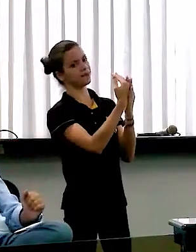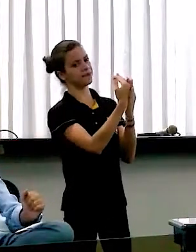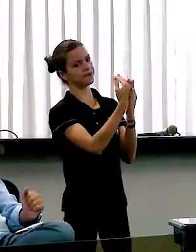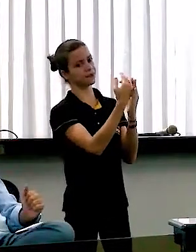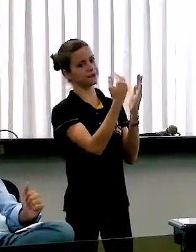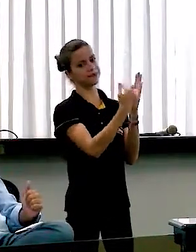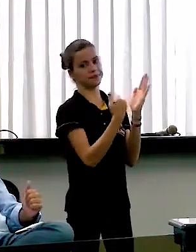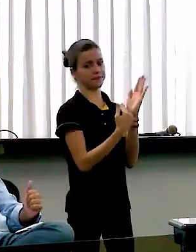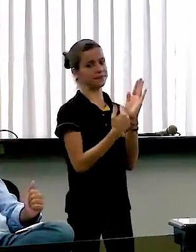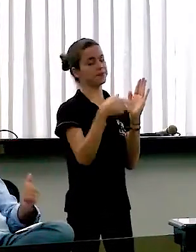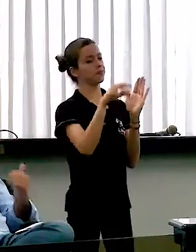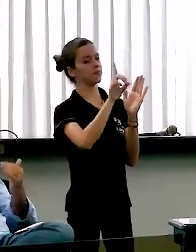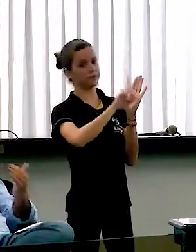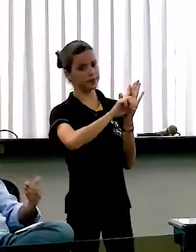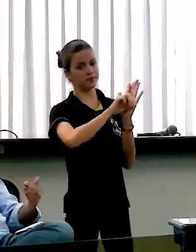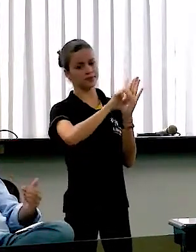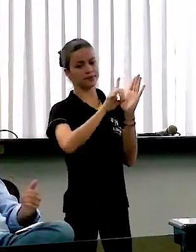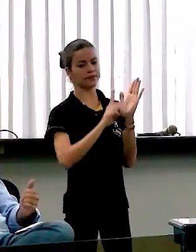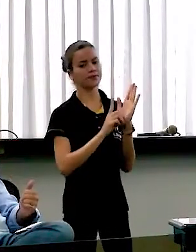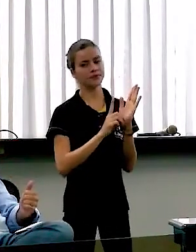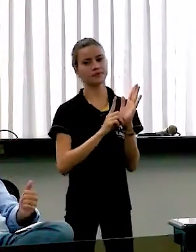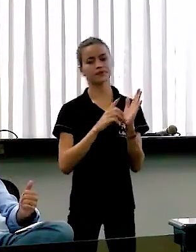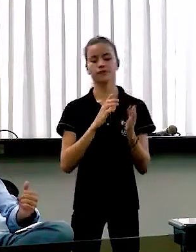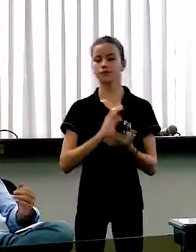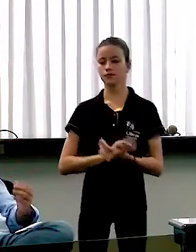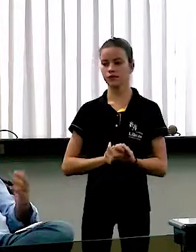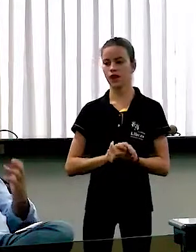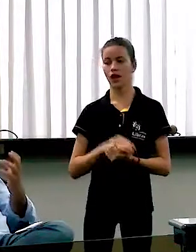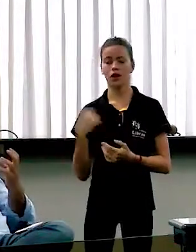contaminado. Nós sabemos a preocupação.